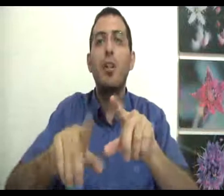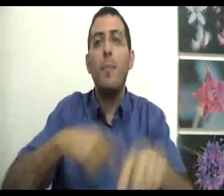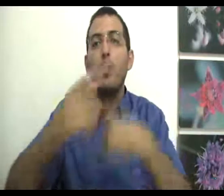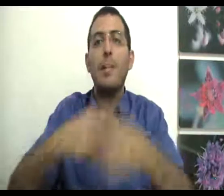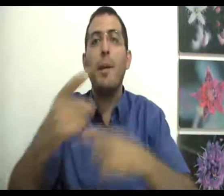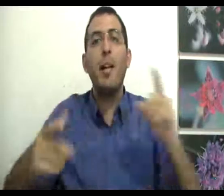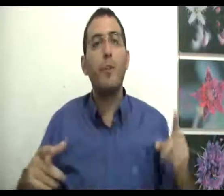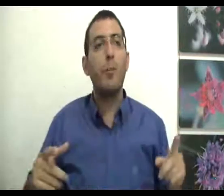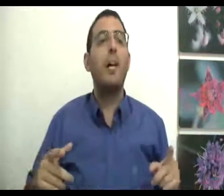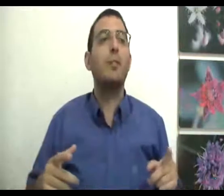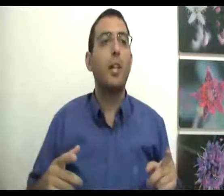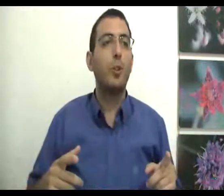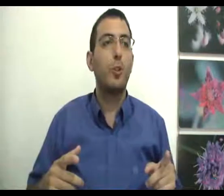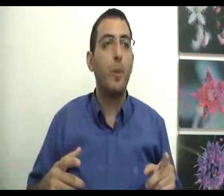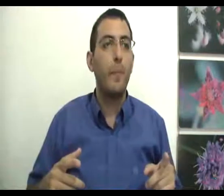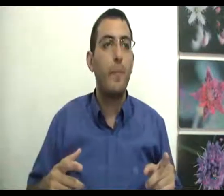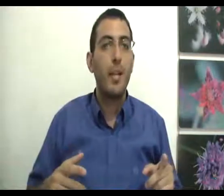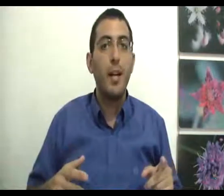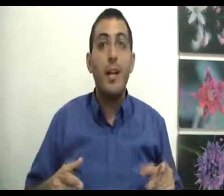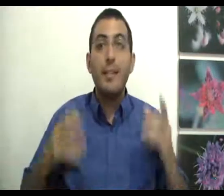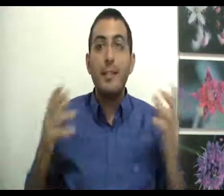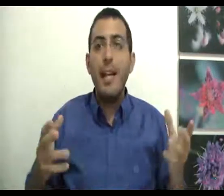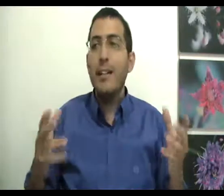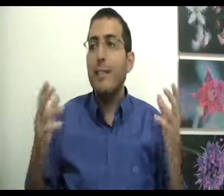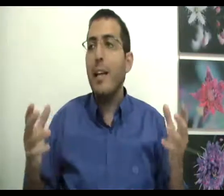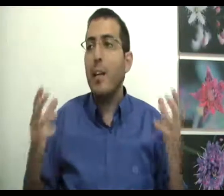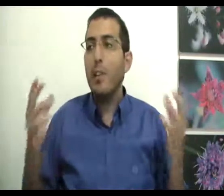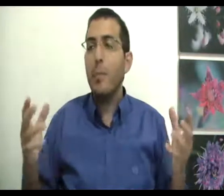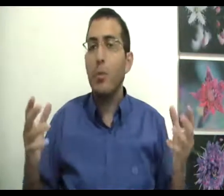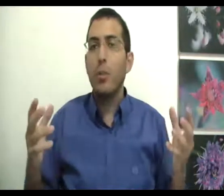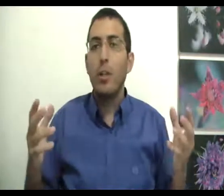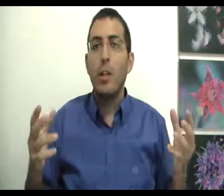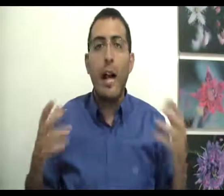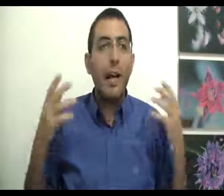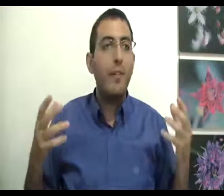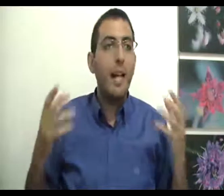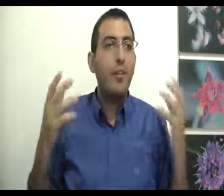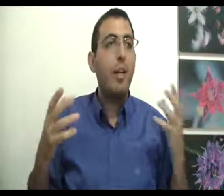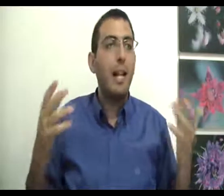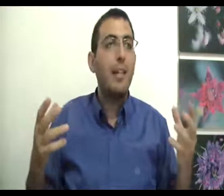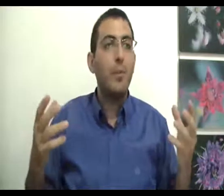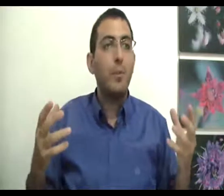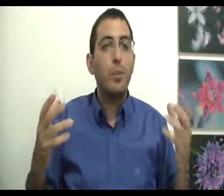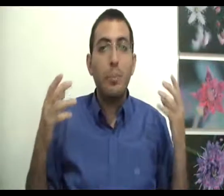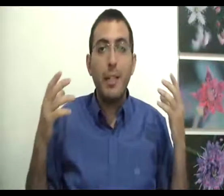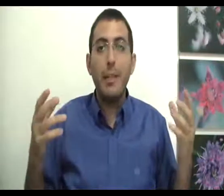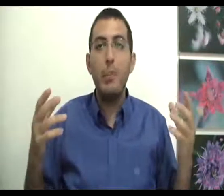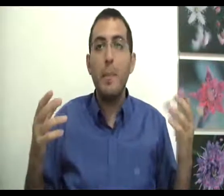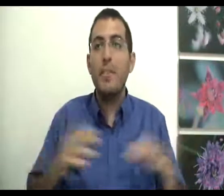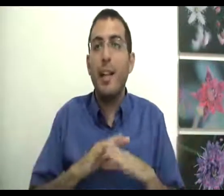לו למרות שזה היה בכלל הפוך מהרצון הראשון שלו זה שיא השלמות החוויה של האדם בן אדם שמבטר